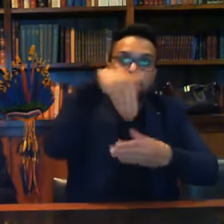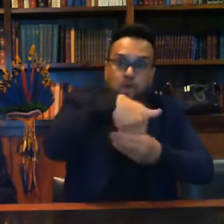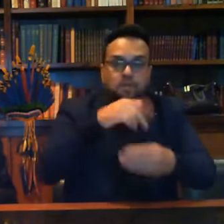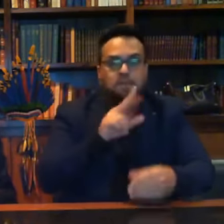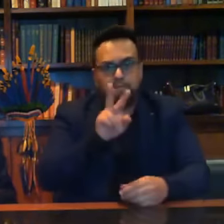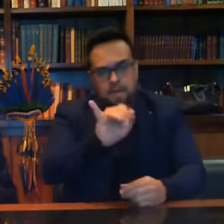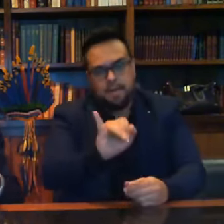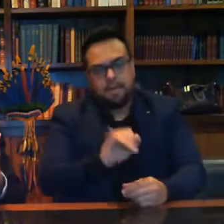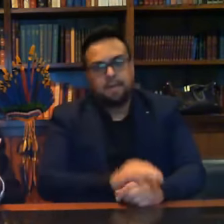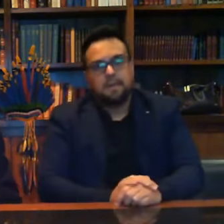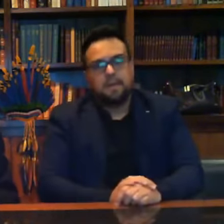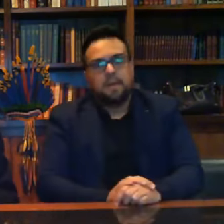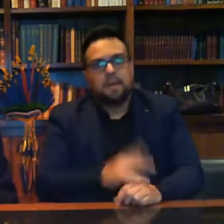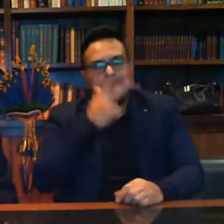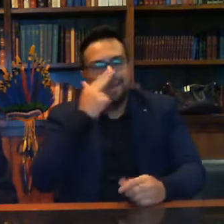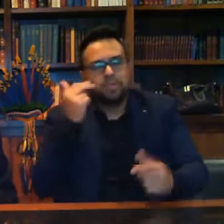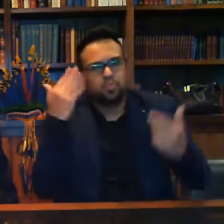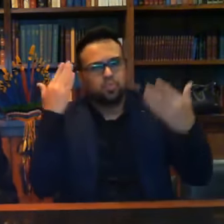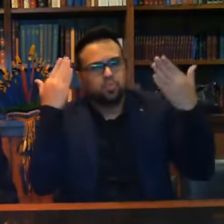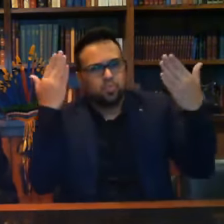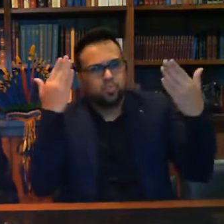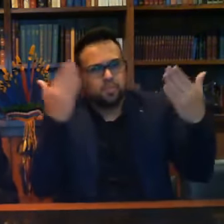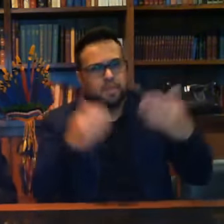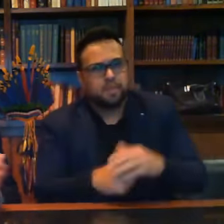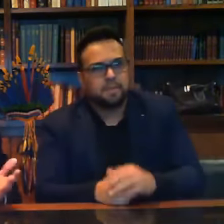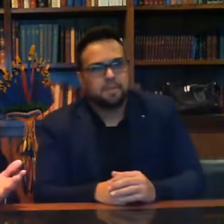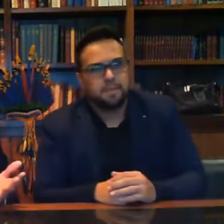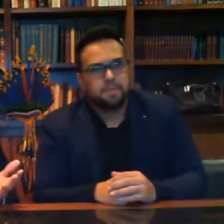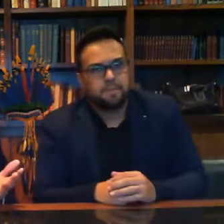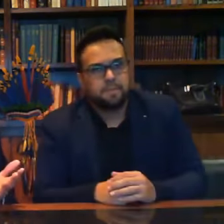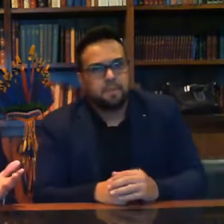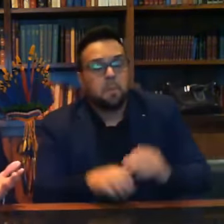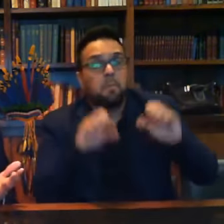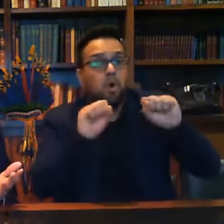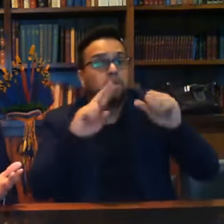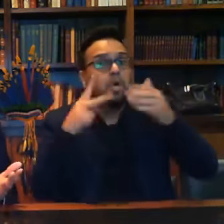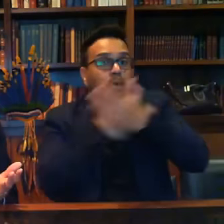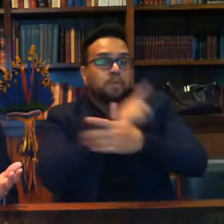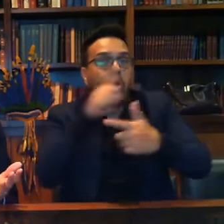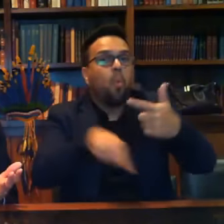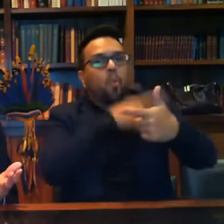sobre a suspensão de possíveis fraudes.